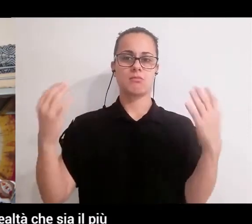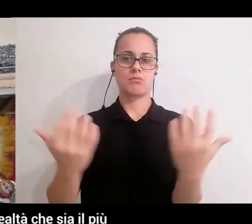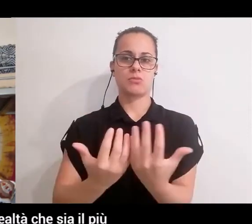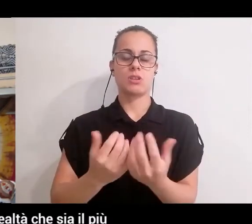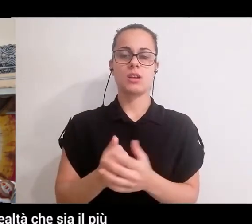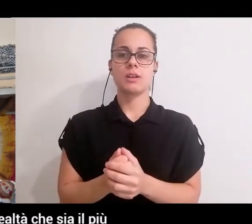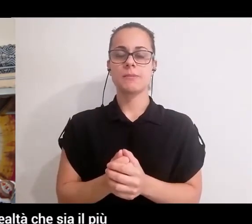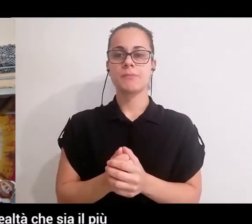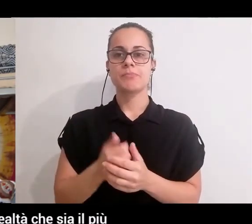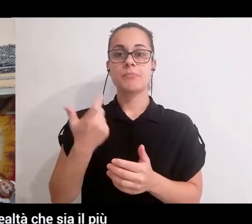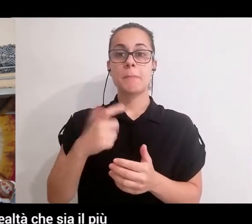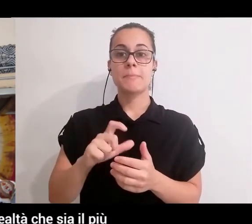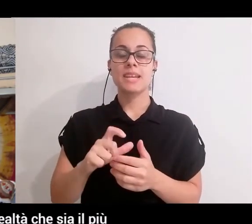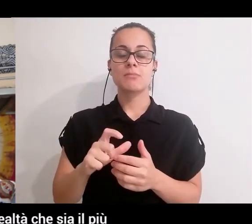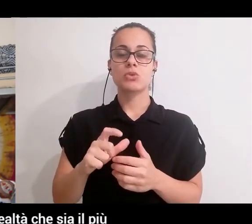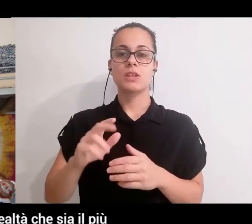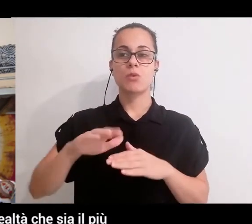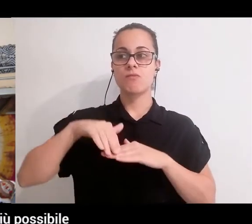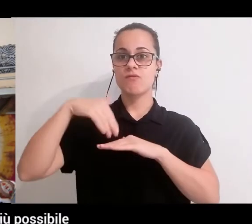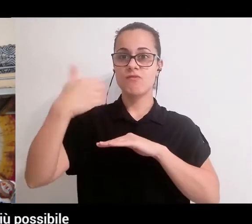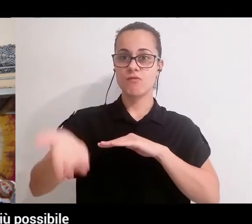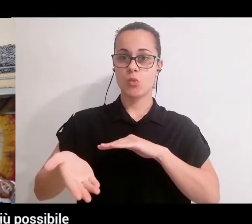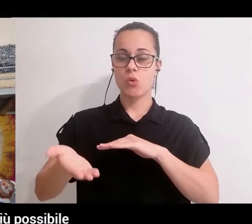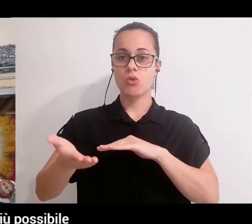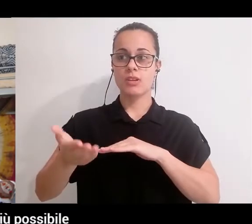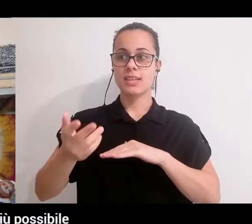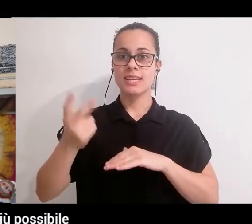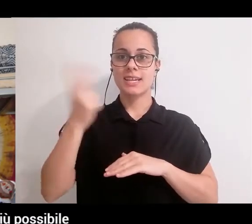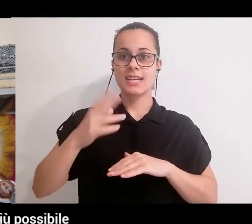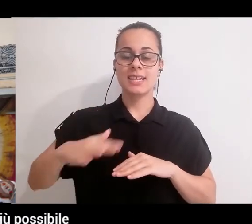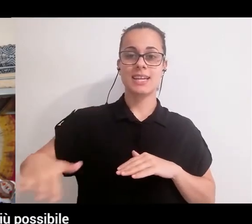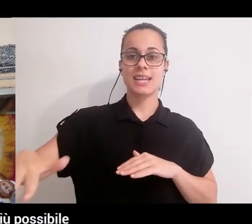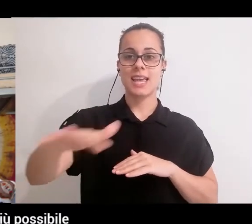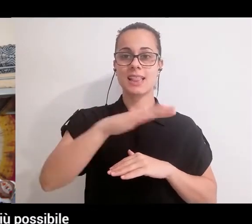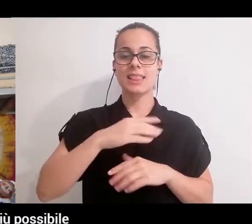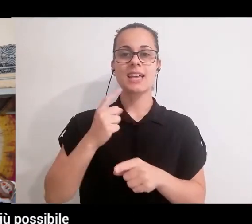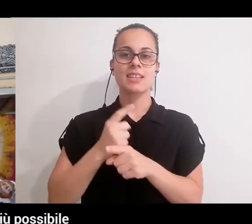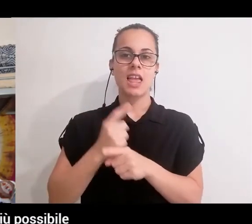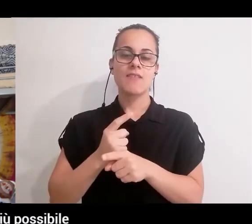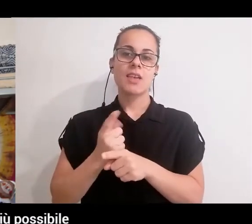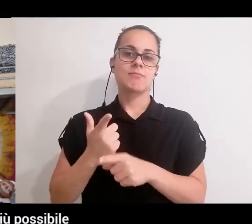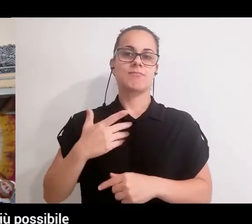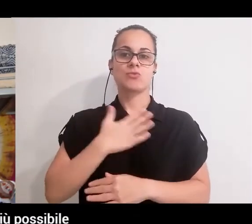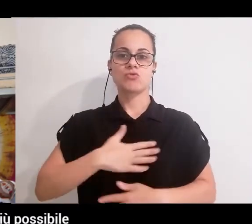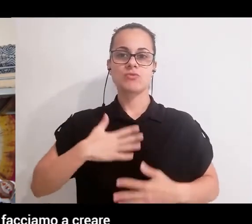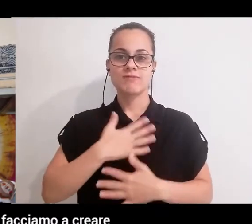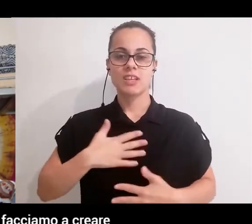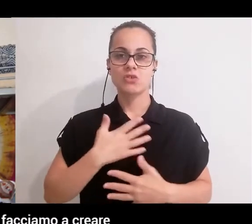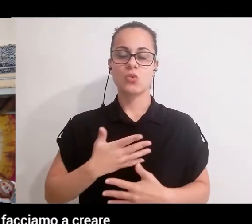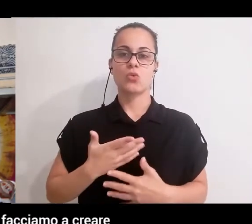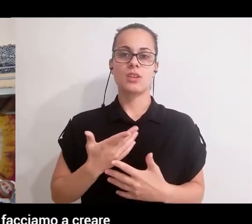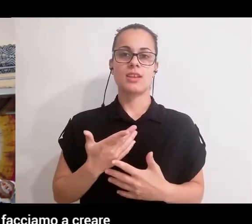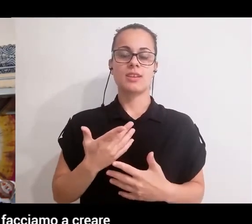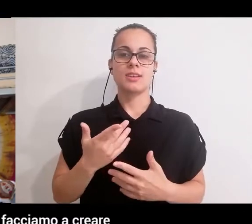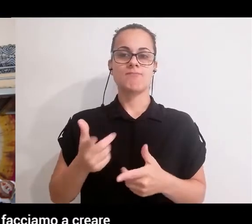una realtà che sia il più possibile, una realtà piacevole, che sia il più possibile